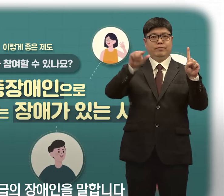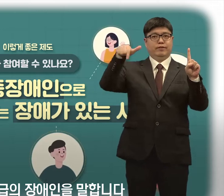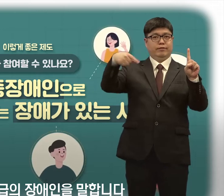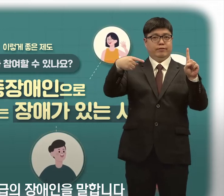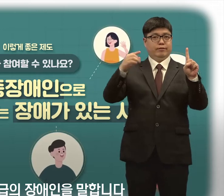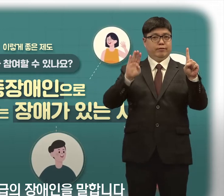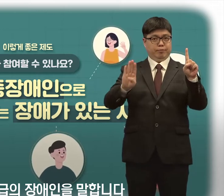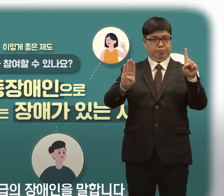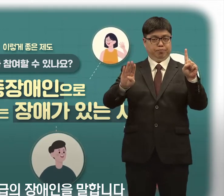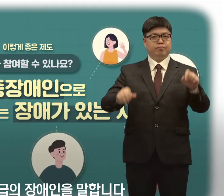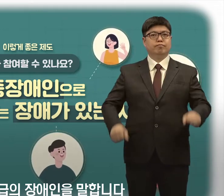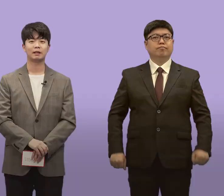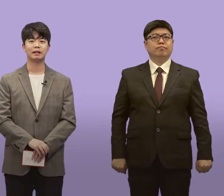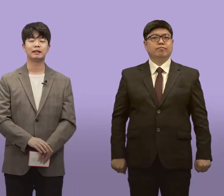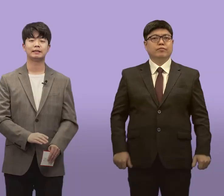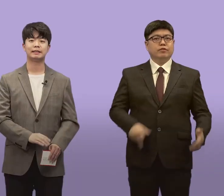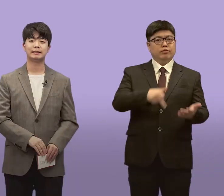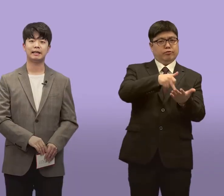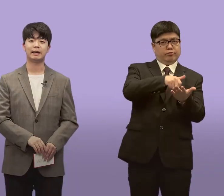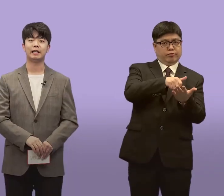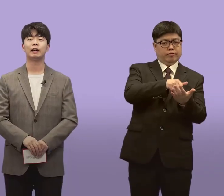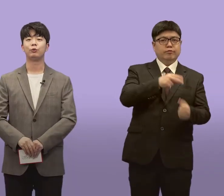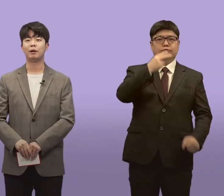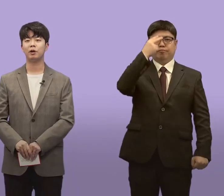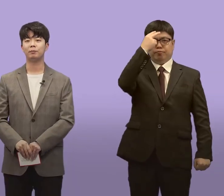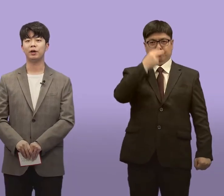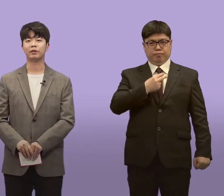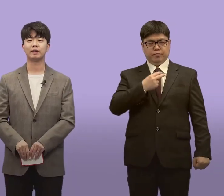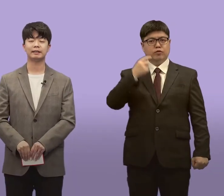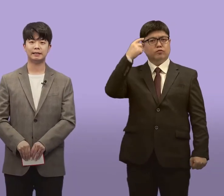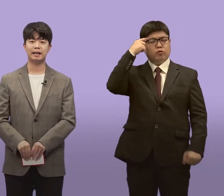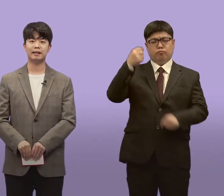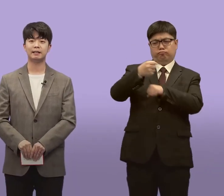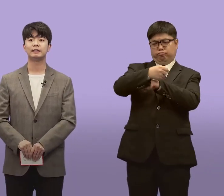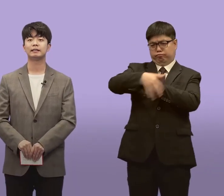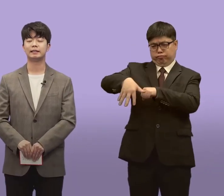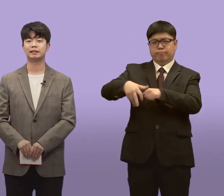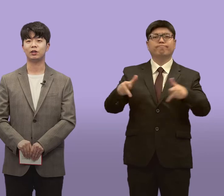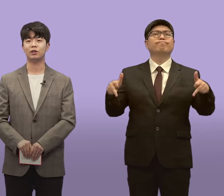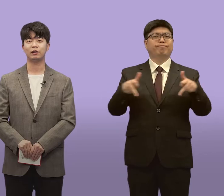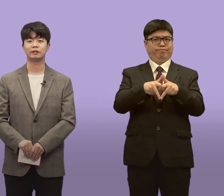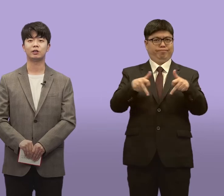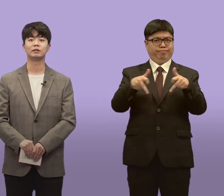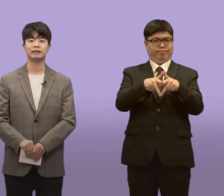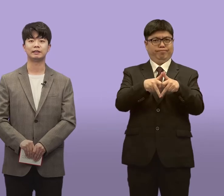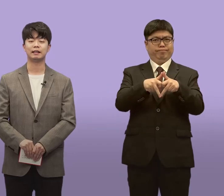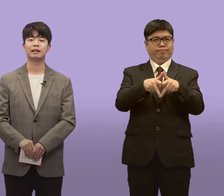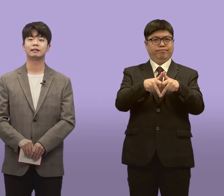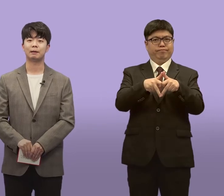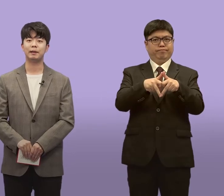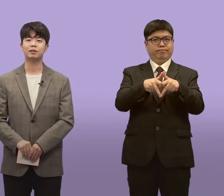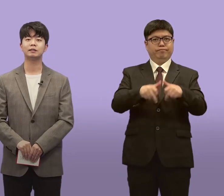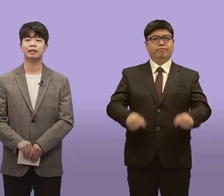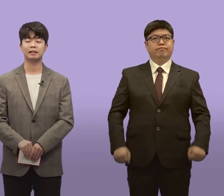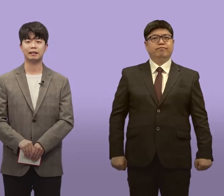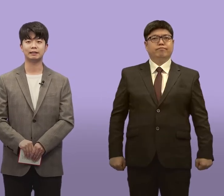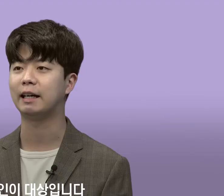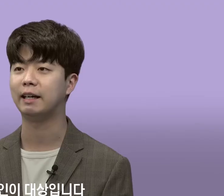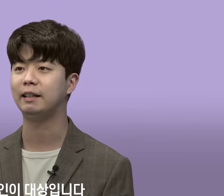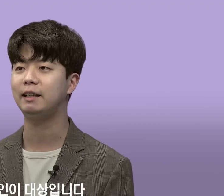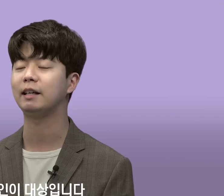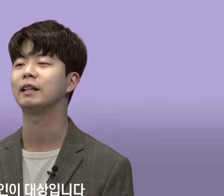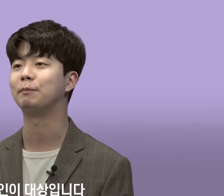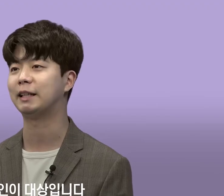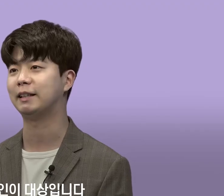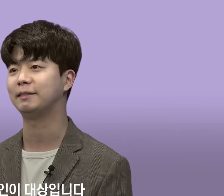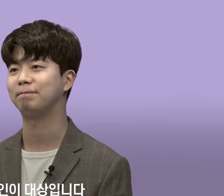3등급의 장애인을 말합니다. 지체, 뇌병변, 시각, 지적, 정신, 자폐성 장애를 가진